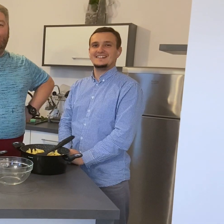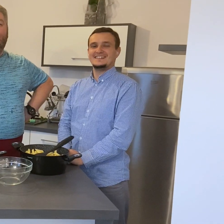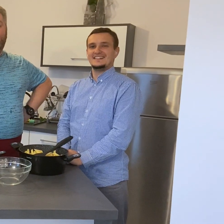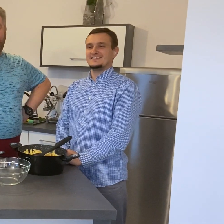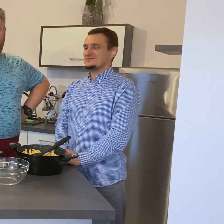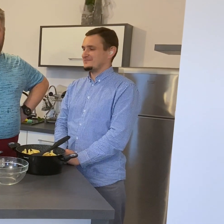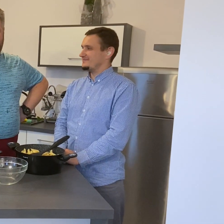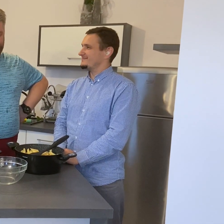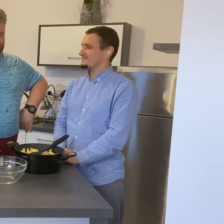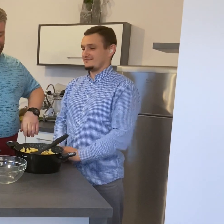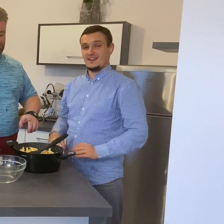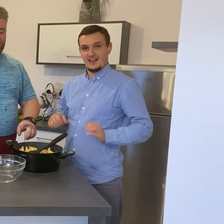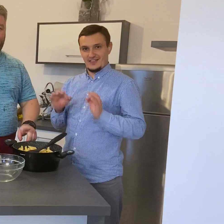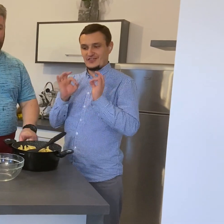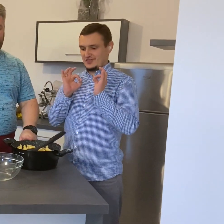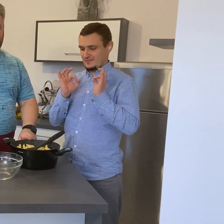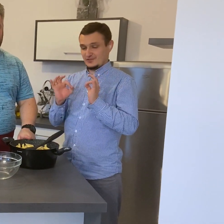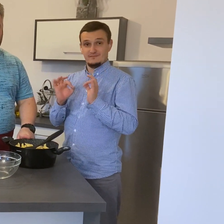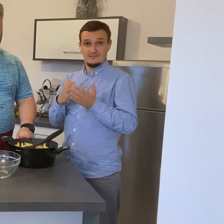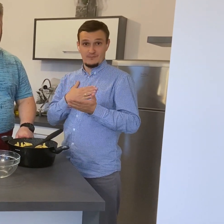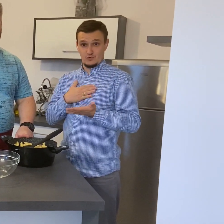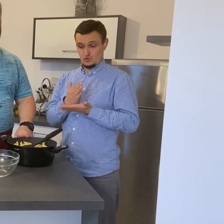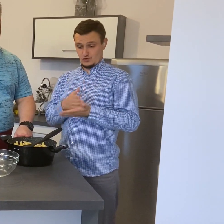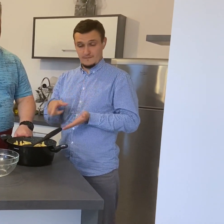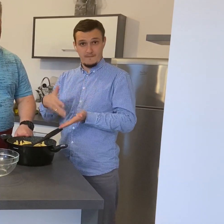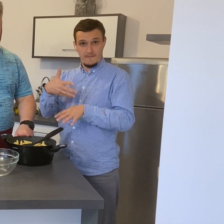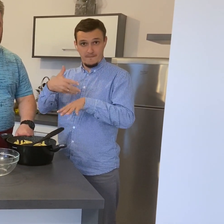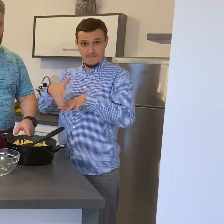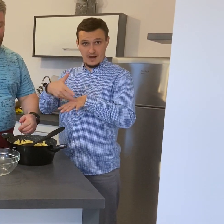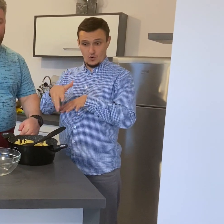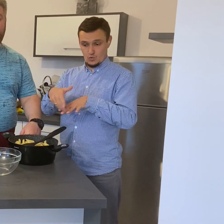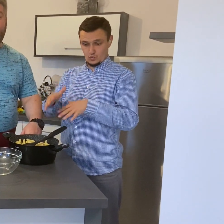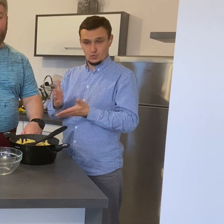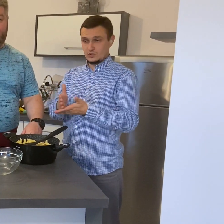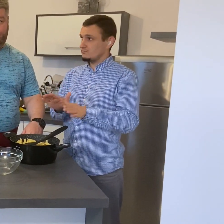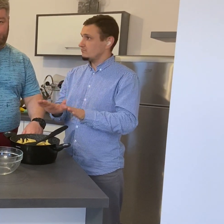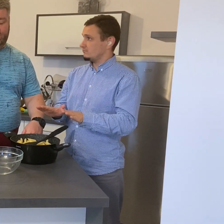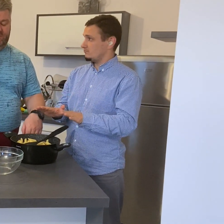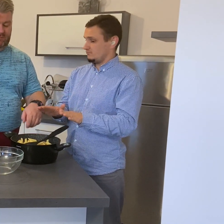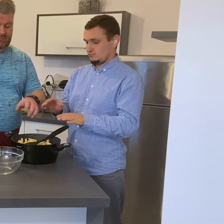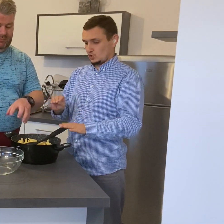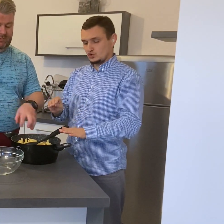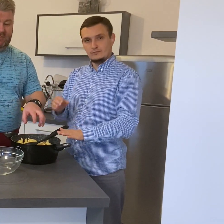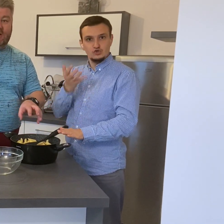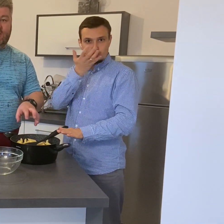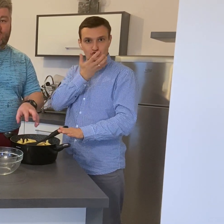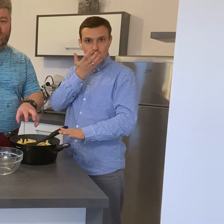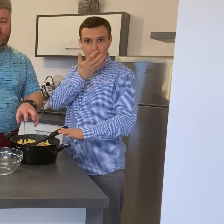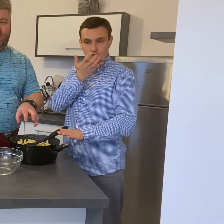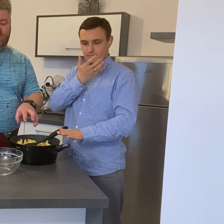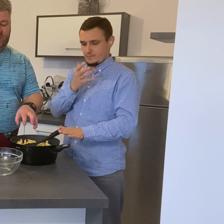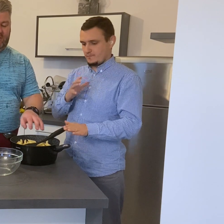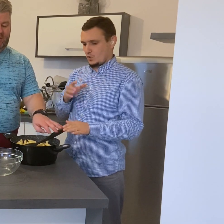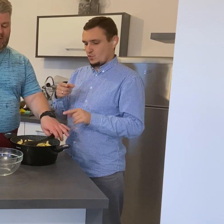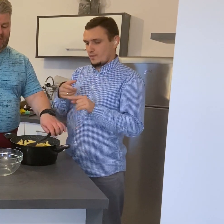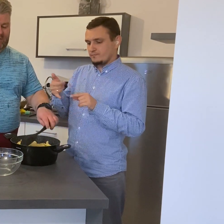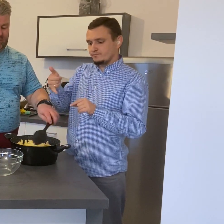Dobrze, mamy przygotowany makaron, wcześniej ugotowany, jeszcze ciepły, zalany oliwą z oliwek, więc